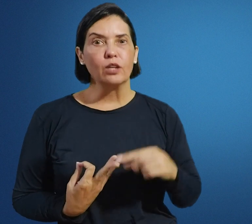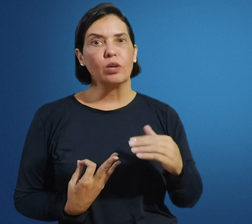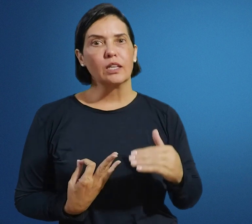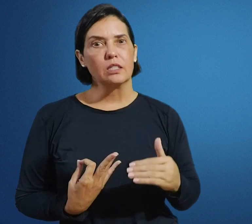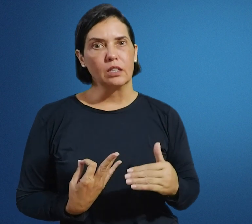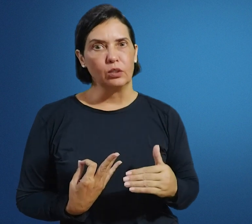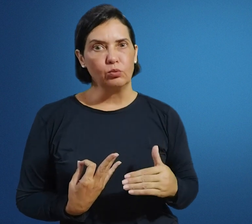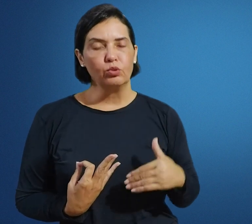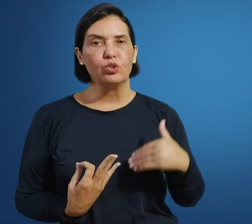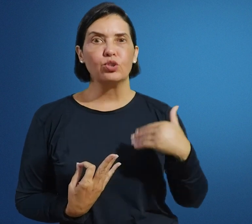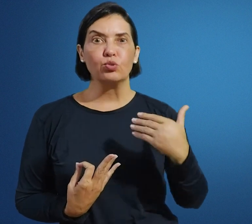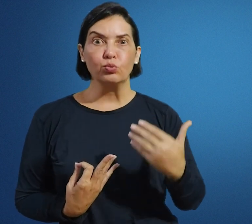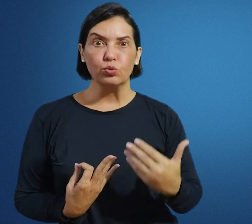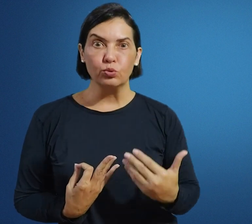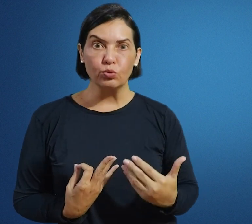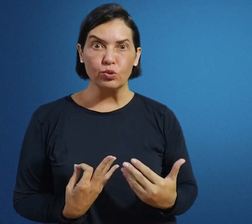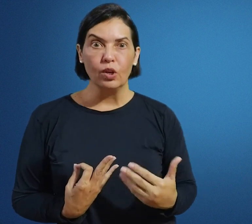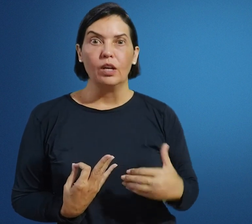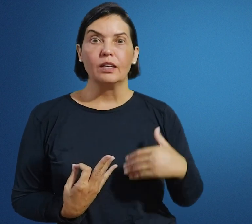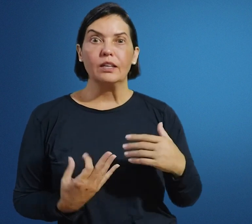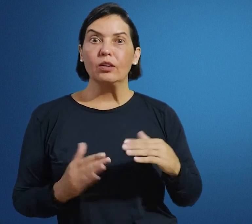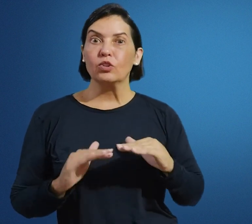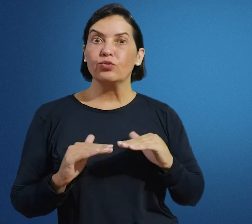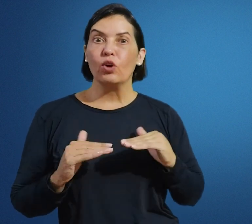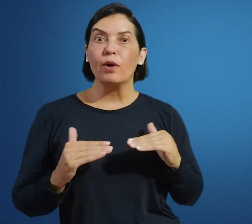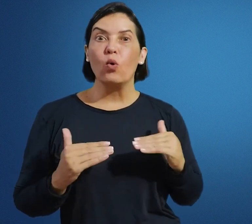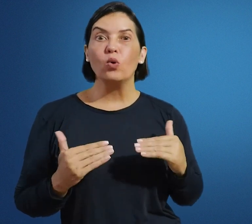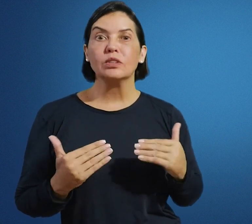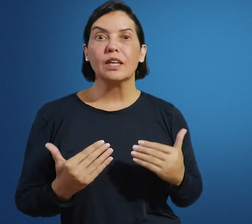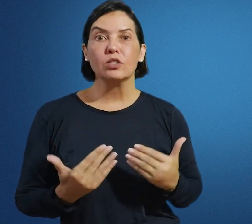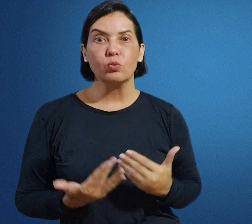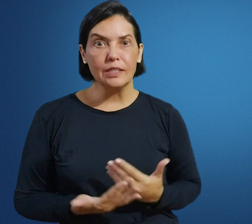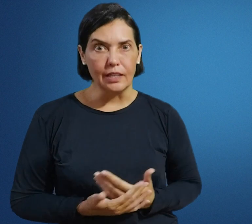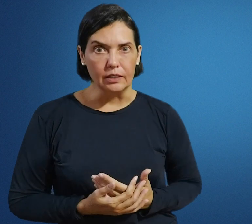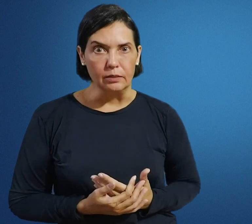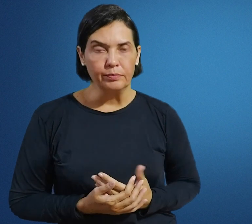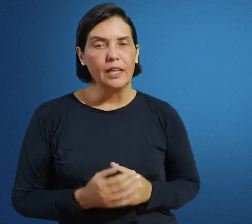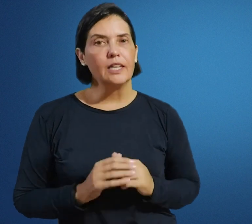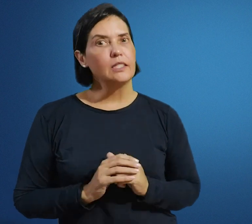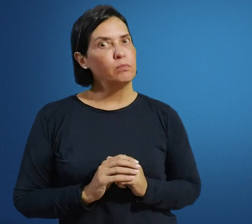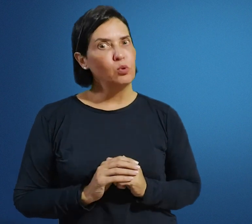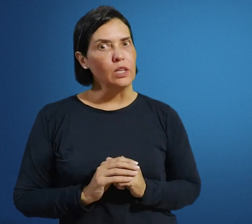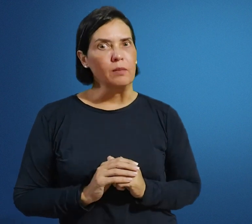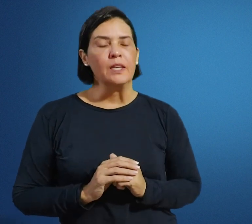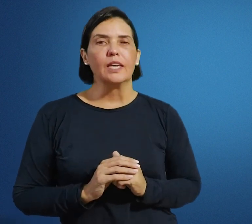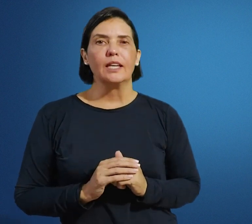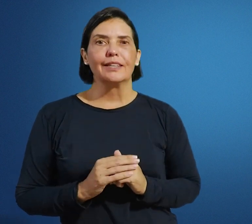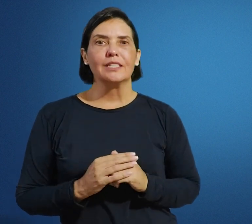educação de surdos de forma contextualizada. Esse e-book, ele traz